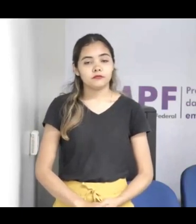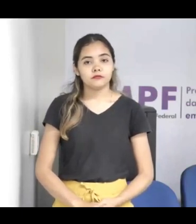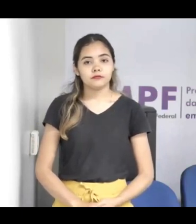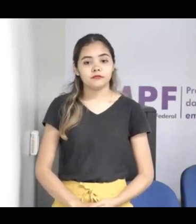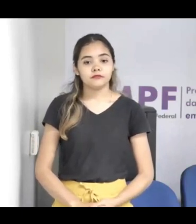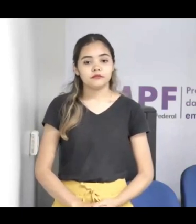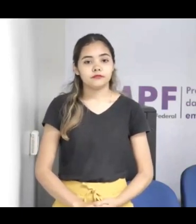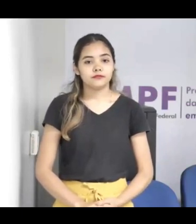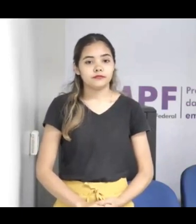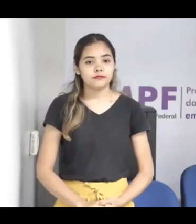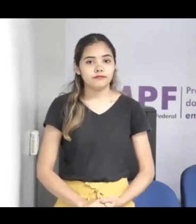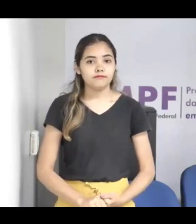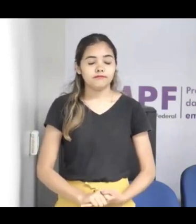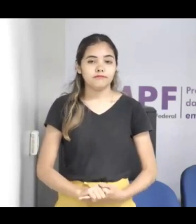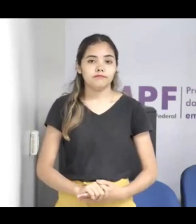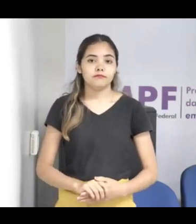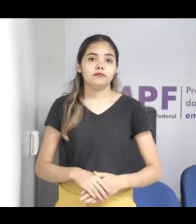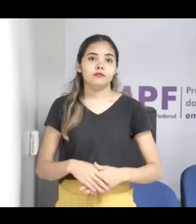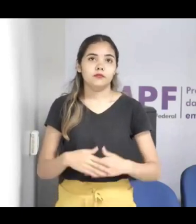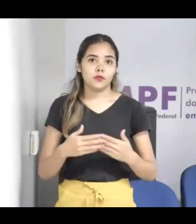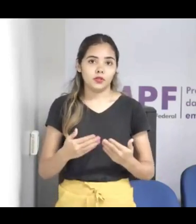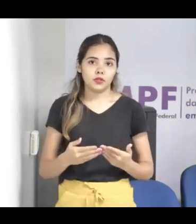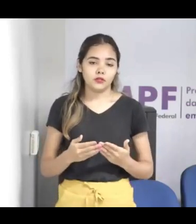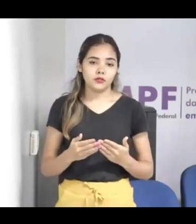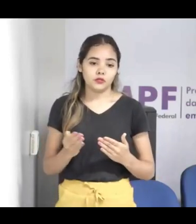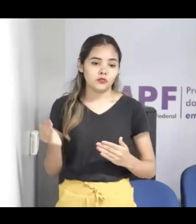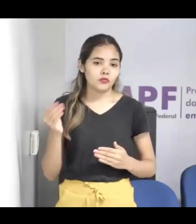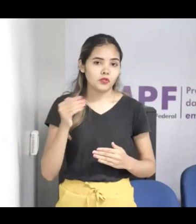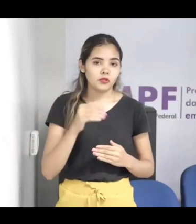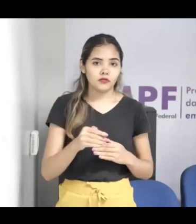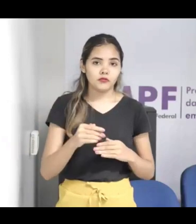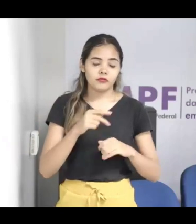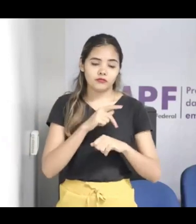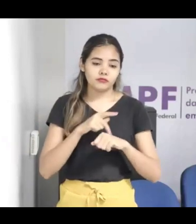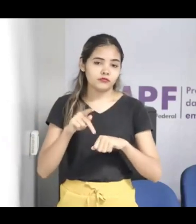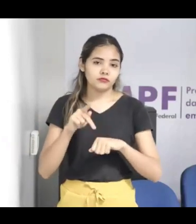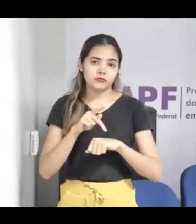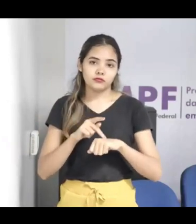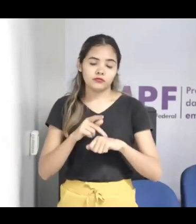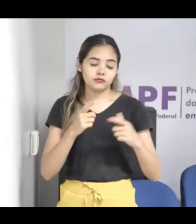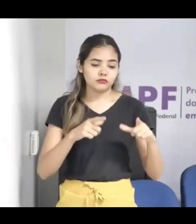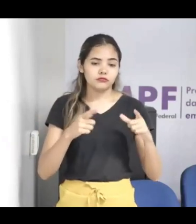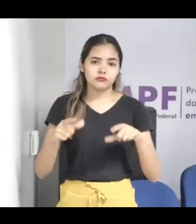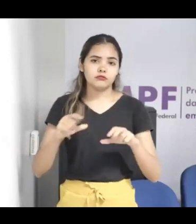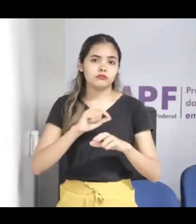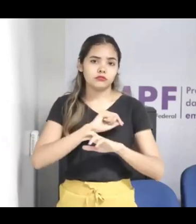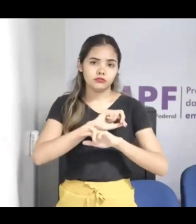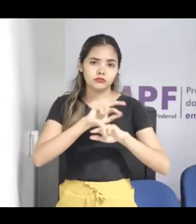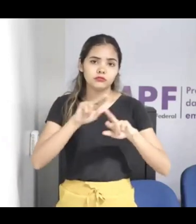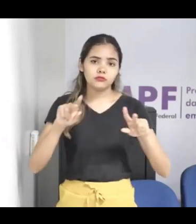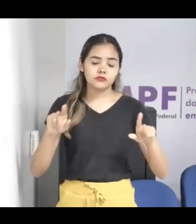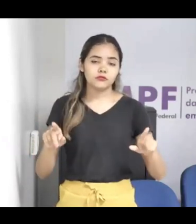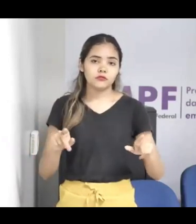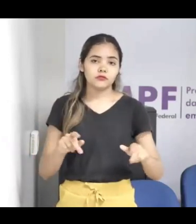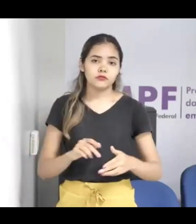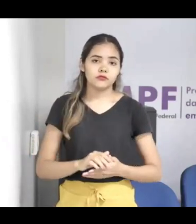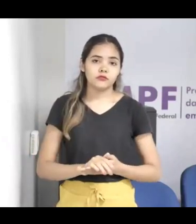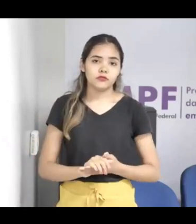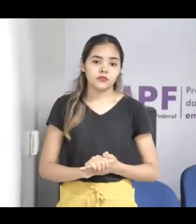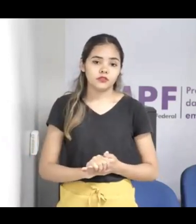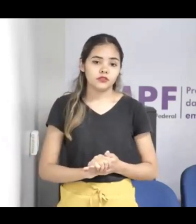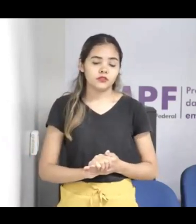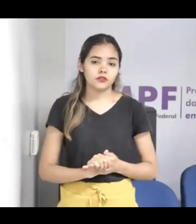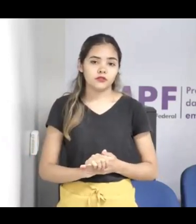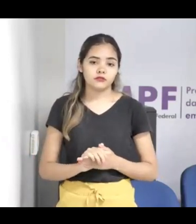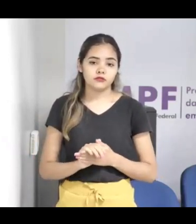várias cidades do Rio Grande do Sul para instalar espaços seguros para crianças dentro dos abrigos,